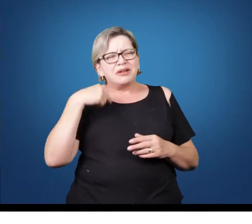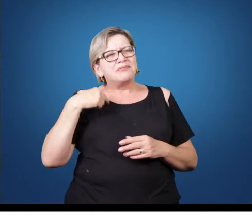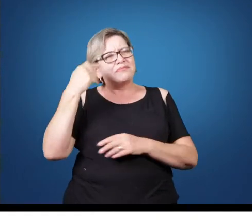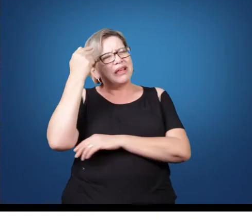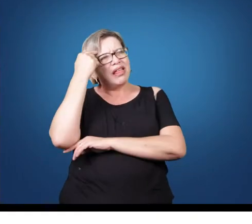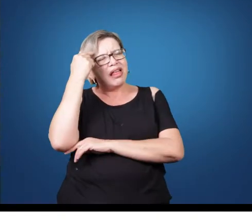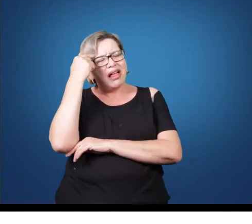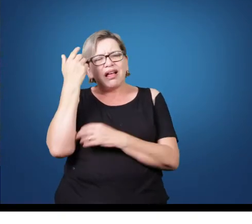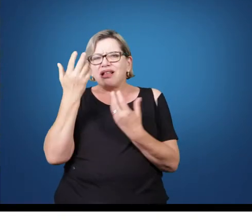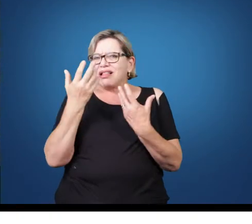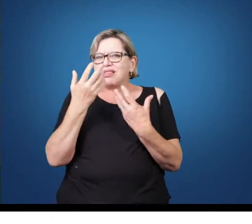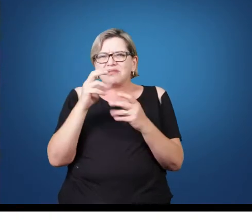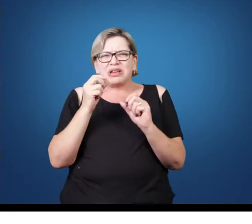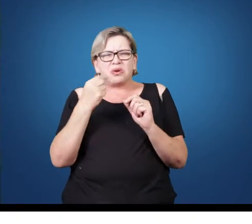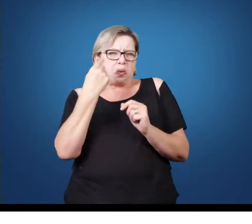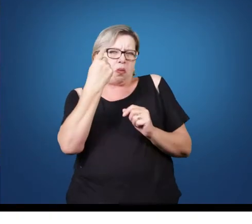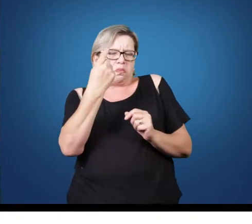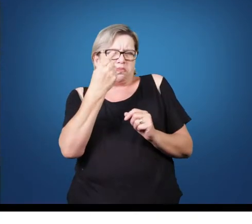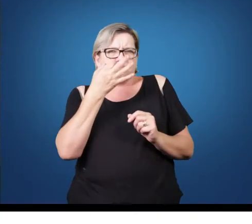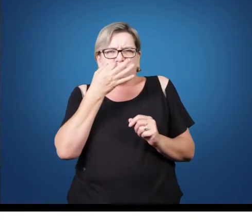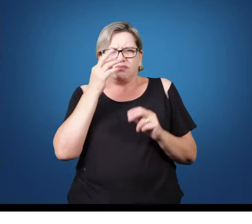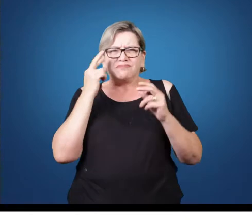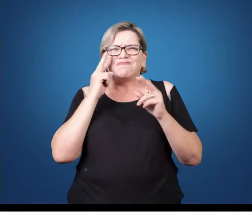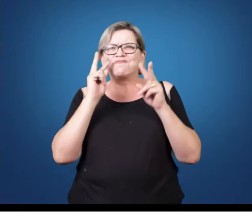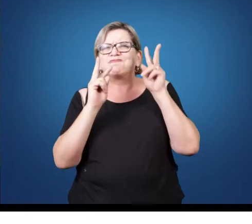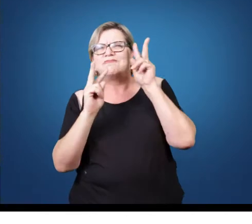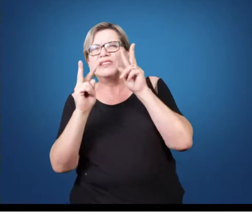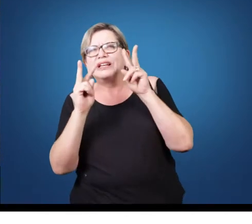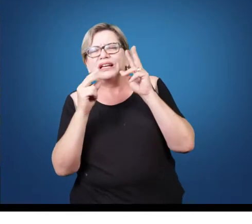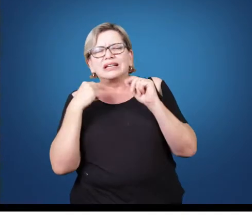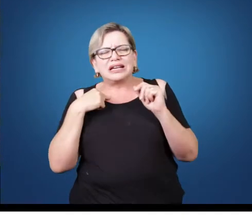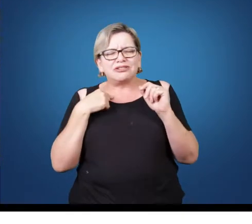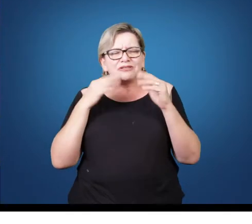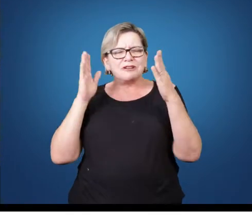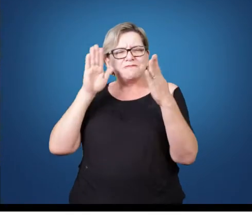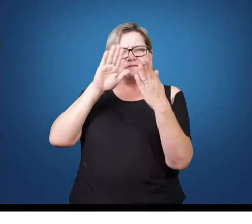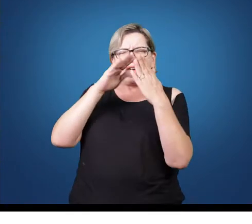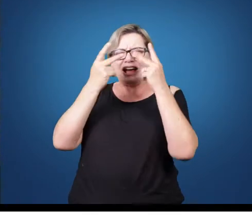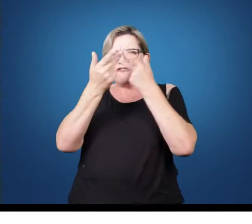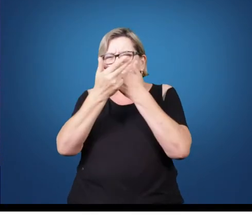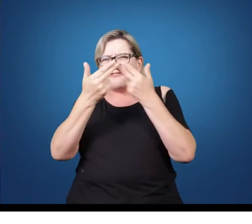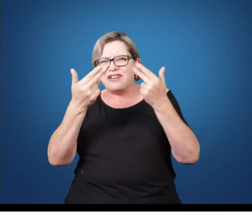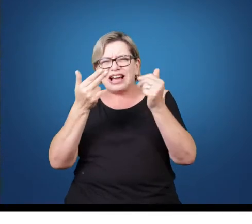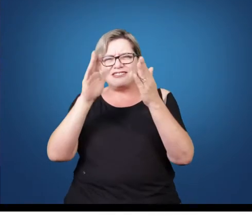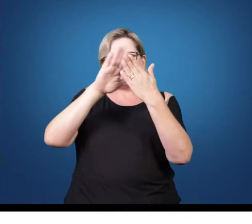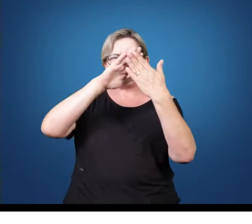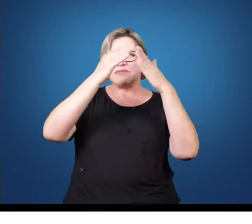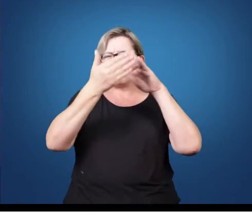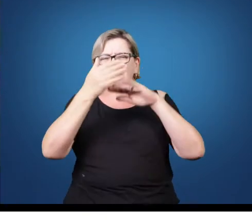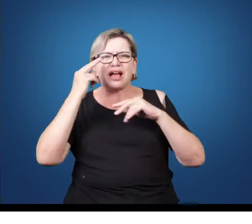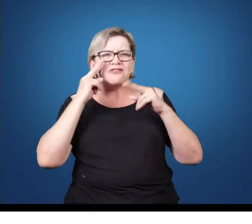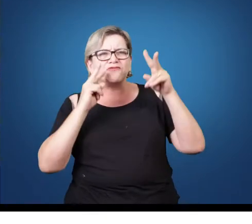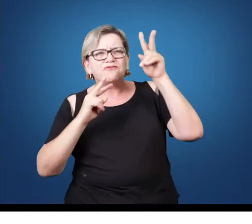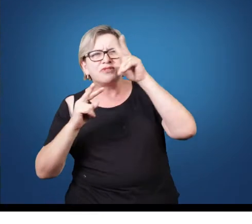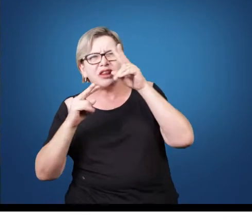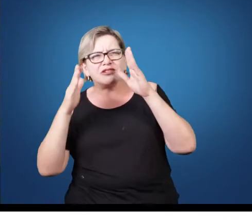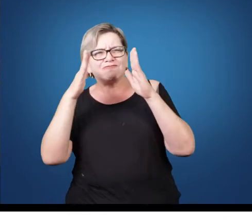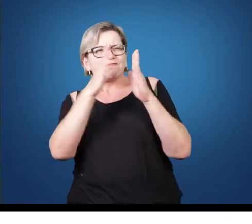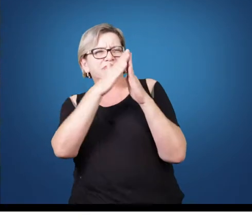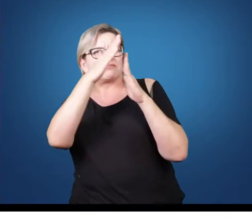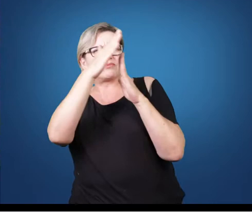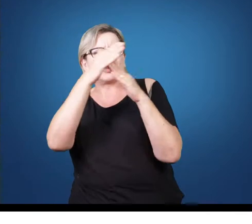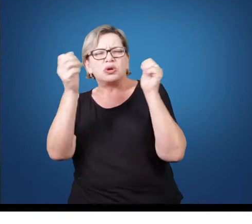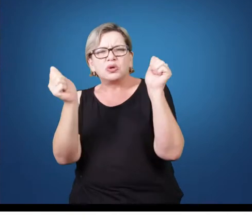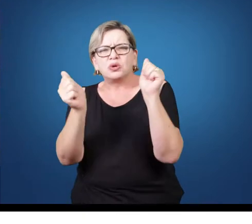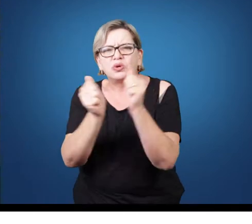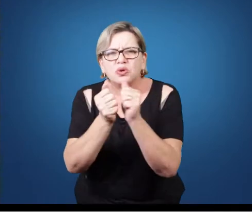a partir da perspectiva única, eu quero pintar a partir de uma sobreposição de perspectivas, eu quero colocar